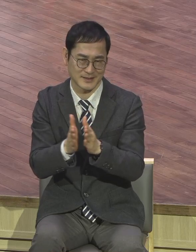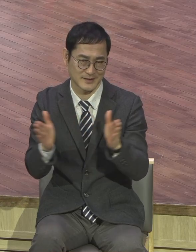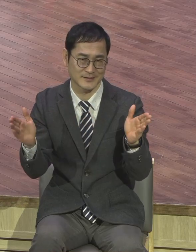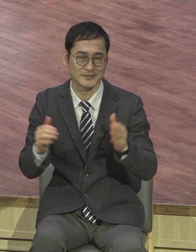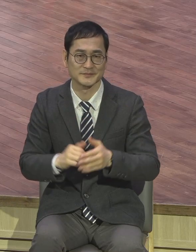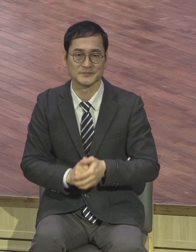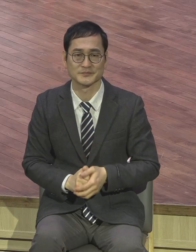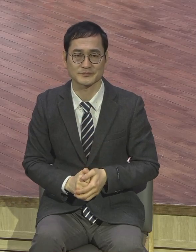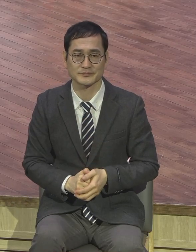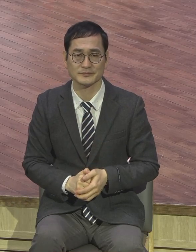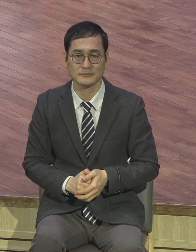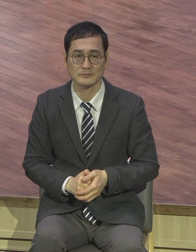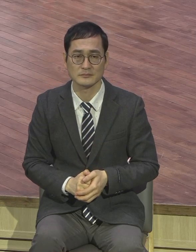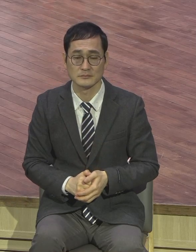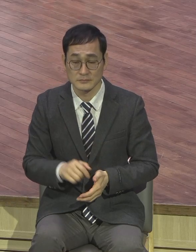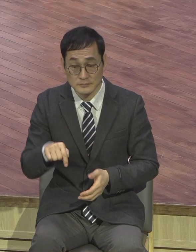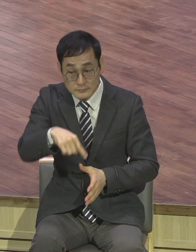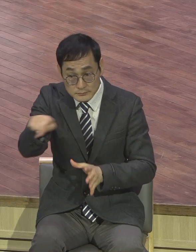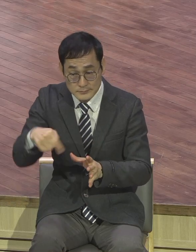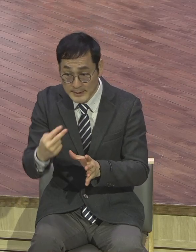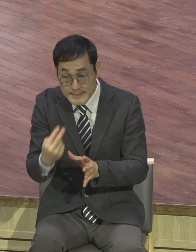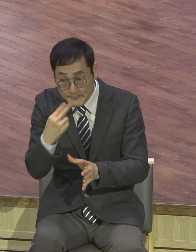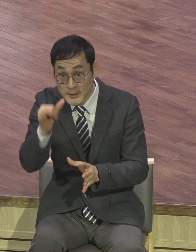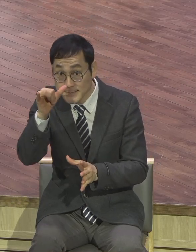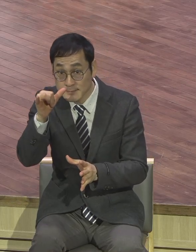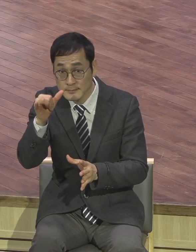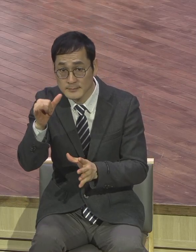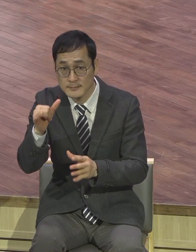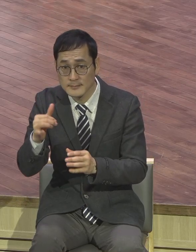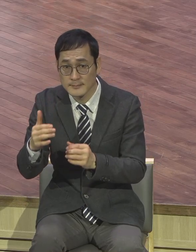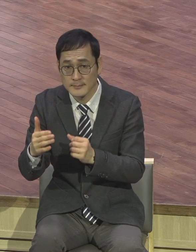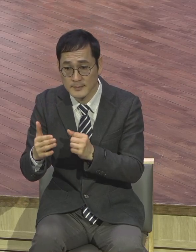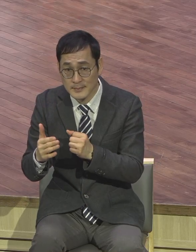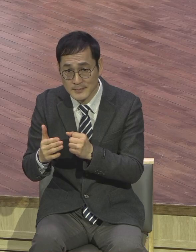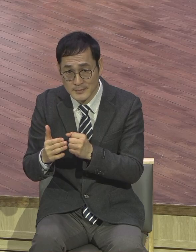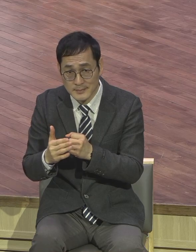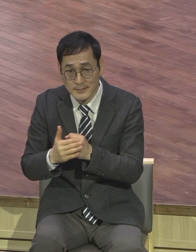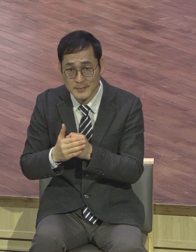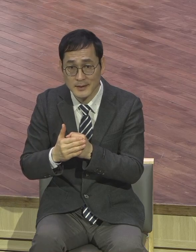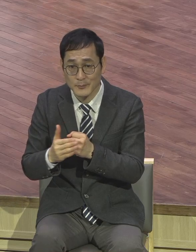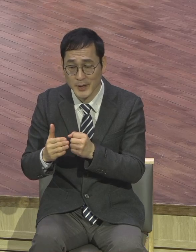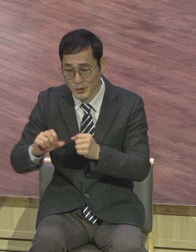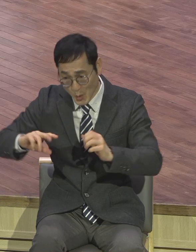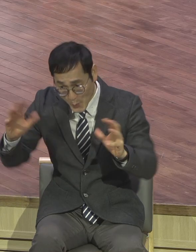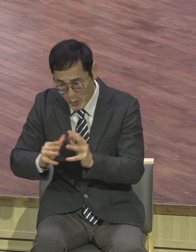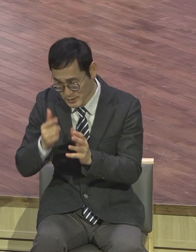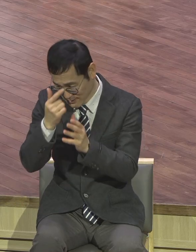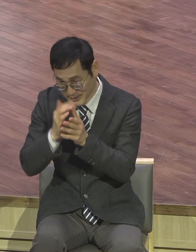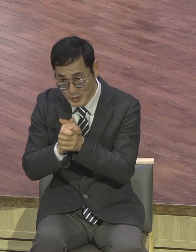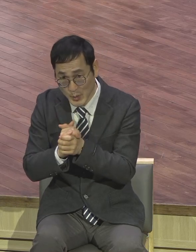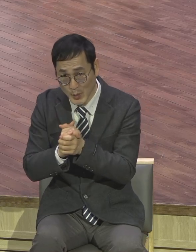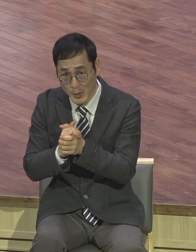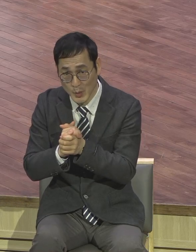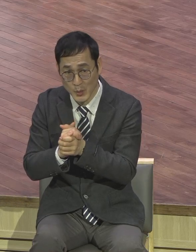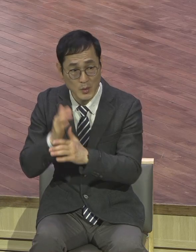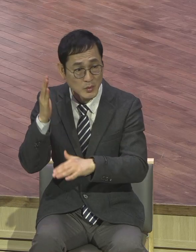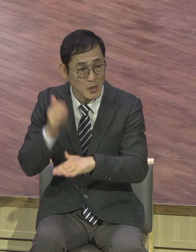생명력이 있으니까 보자 끝없는 우리가 모여서 기도하는 중에 생명력이 있으니까 2, 3, 7일 날 보금화를 위해서